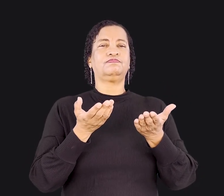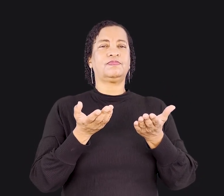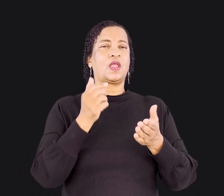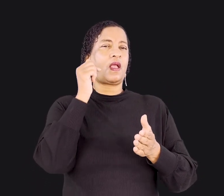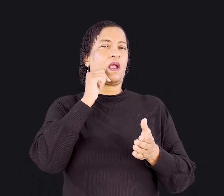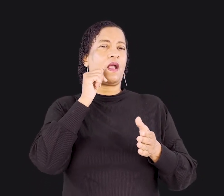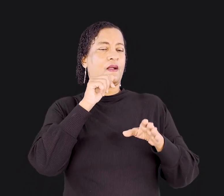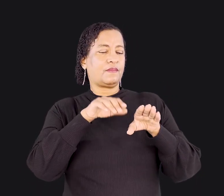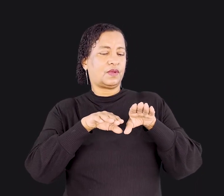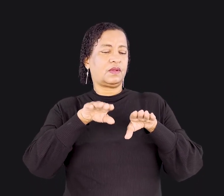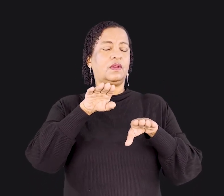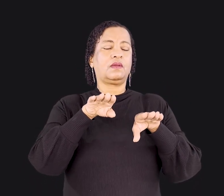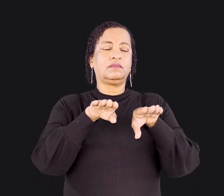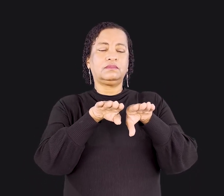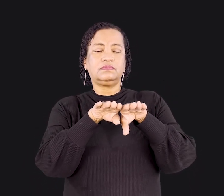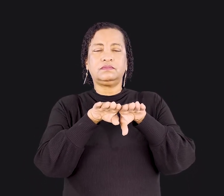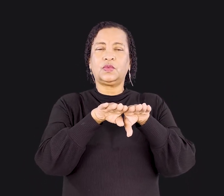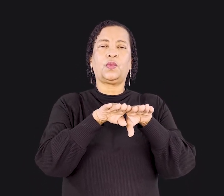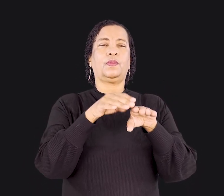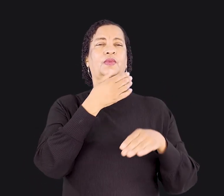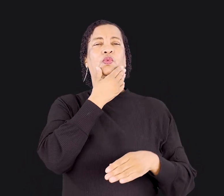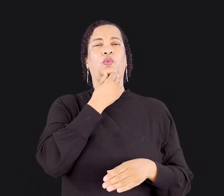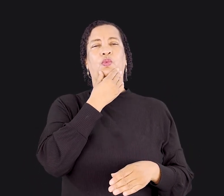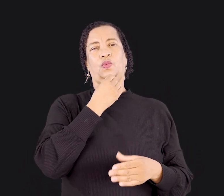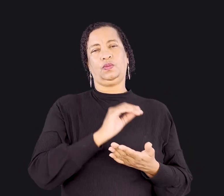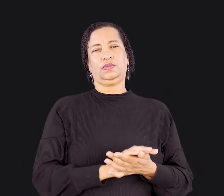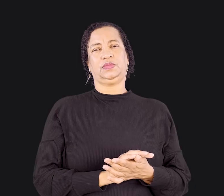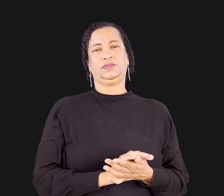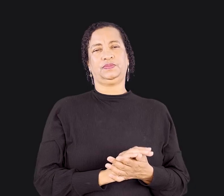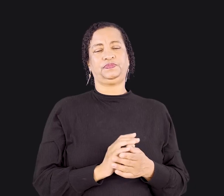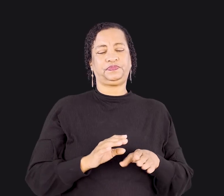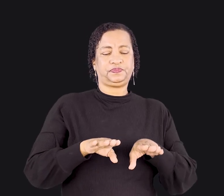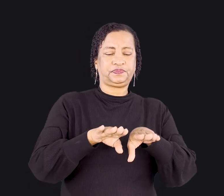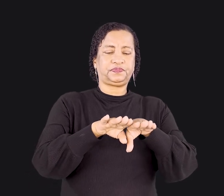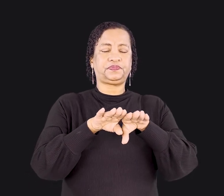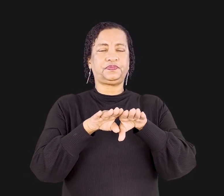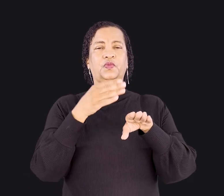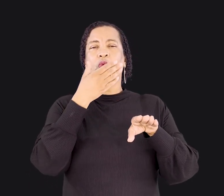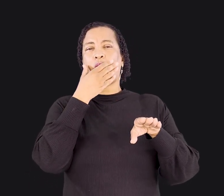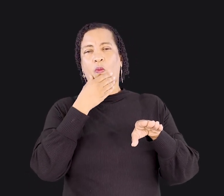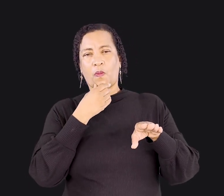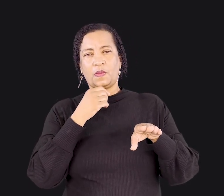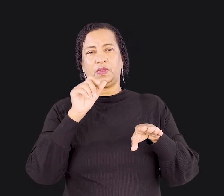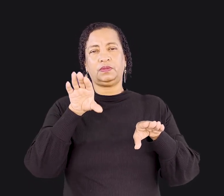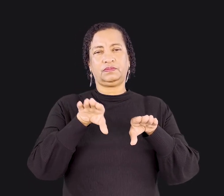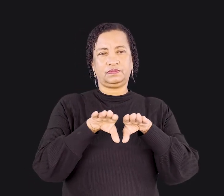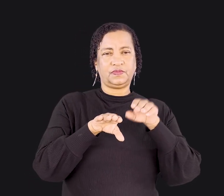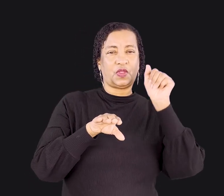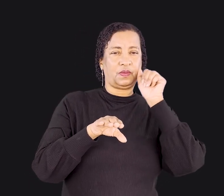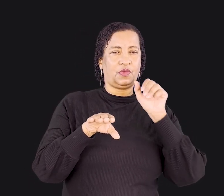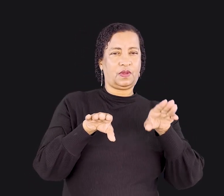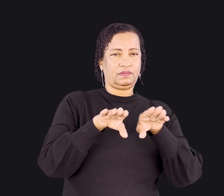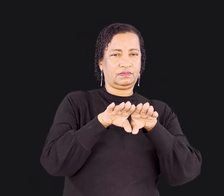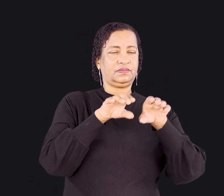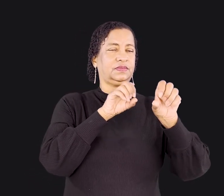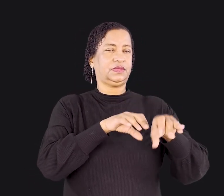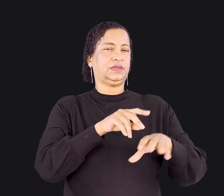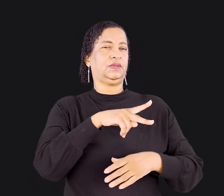equiparando-a ao homem. A igualdade entre homem e mulher ensinada por Paulo não está no plano